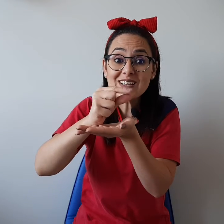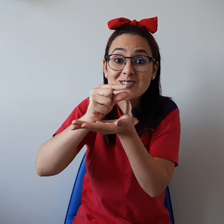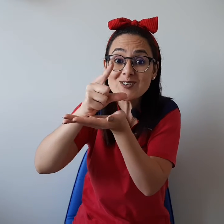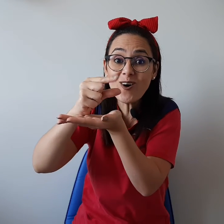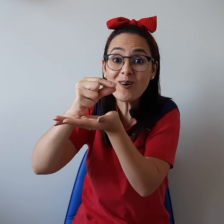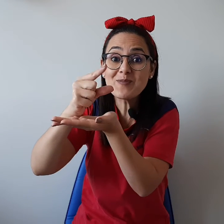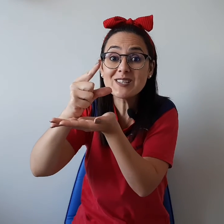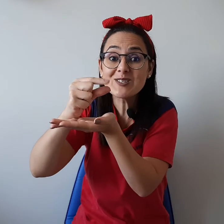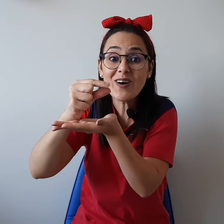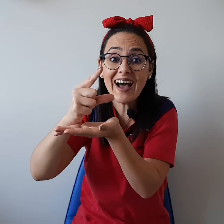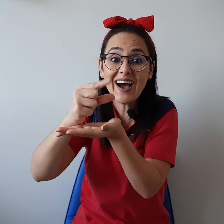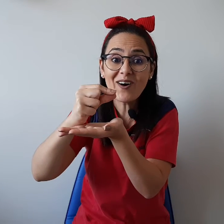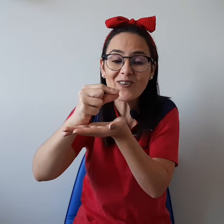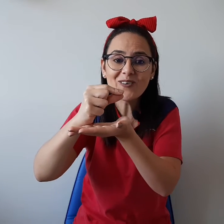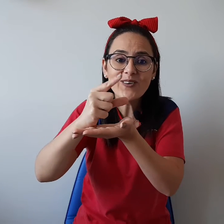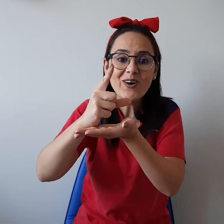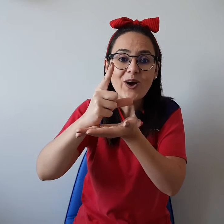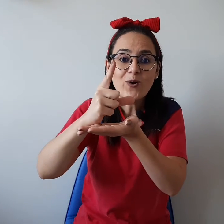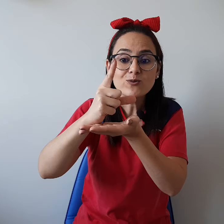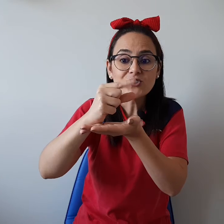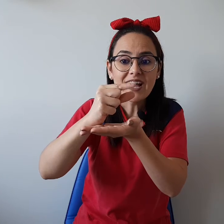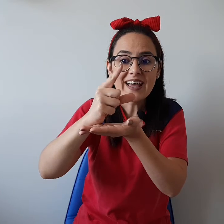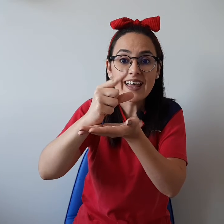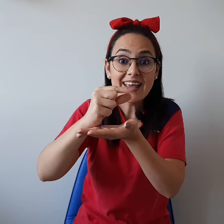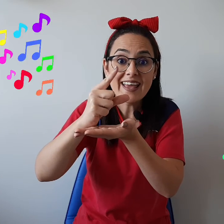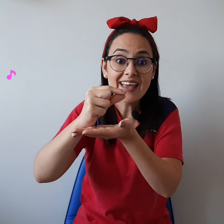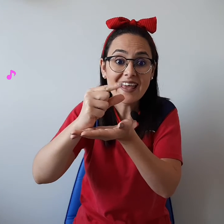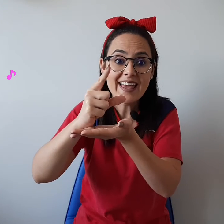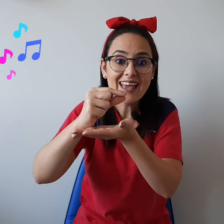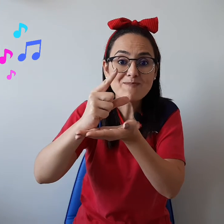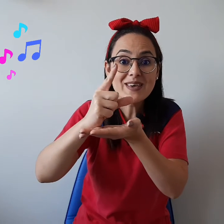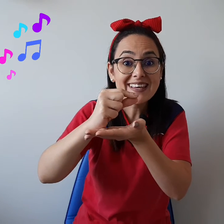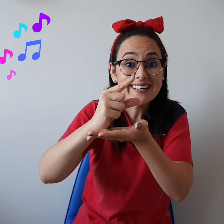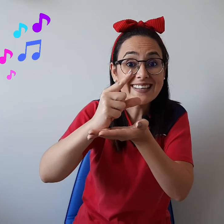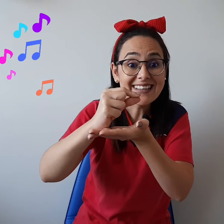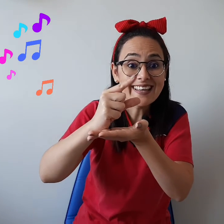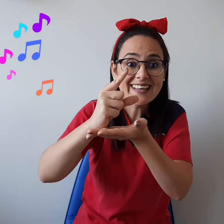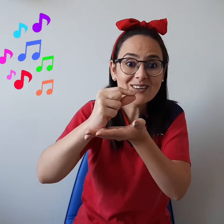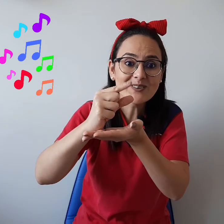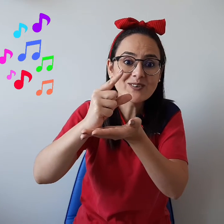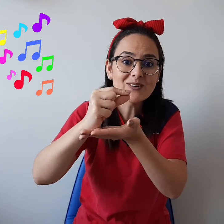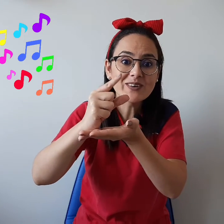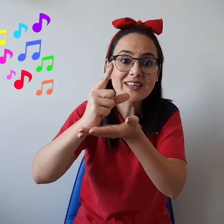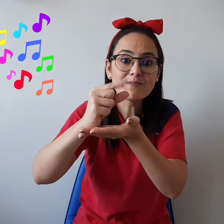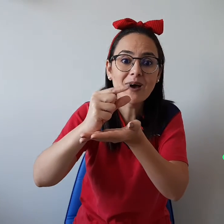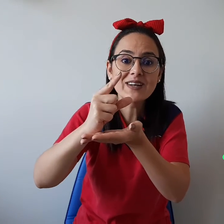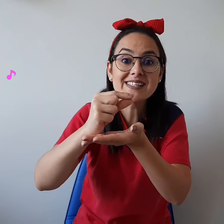Olha só, pessoal! Um jacaré pequenininho Que mal